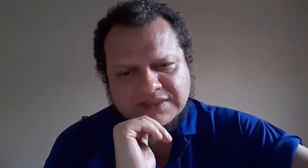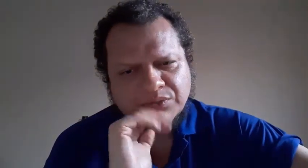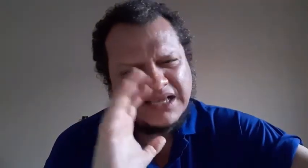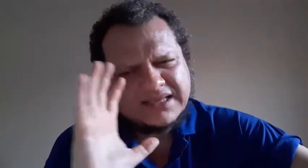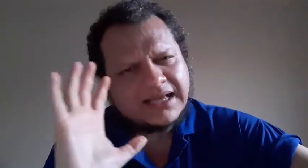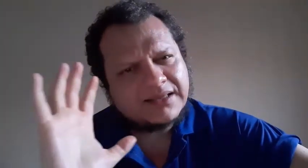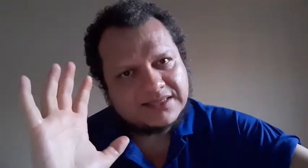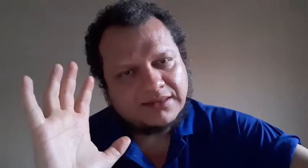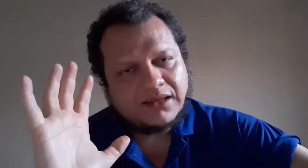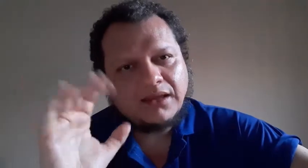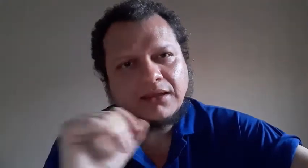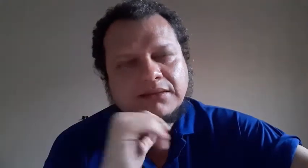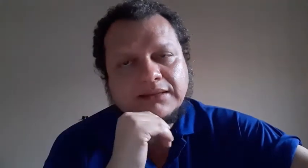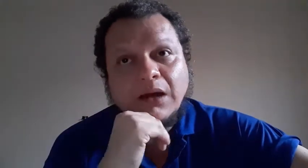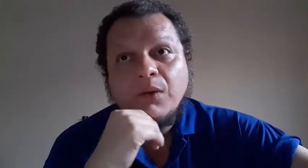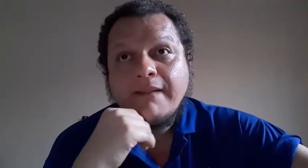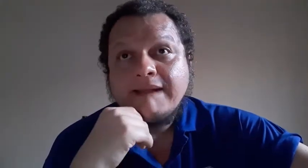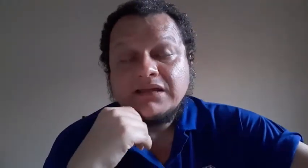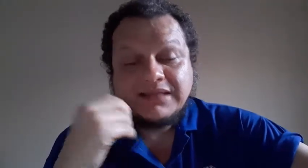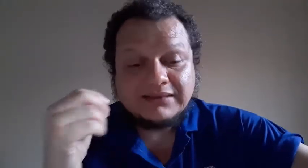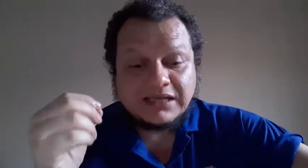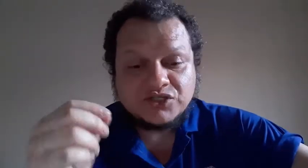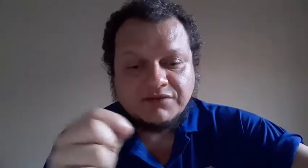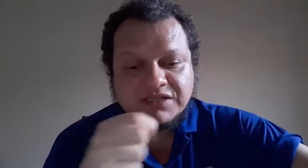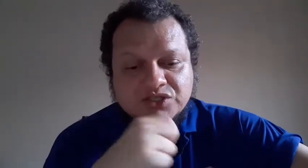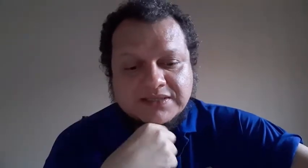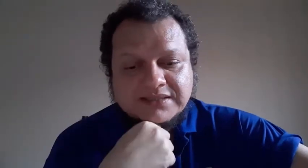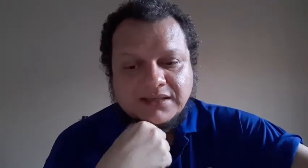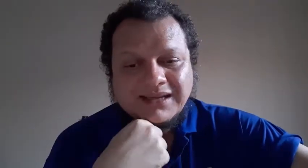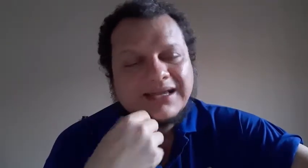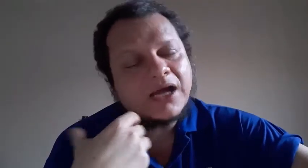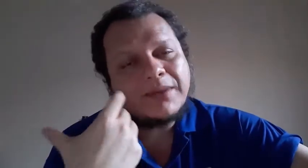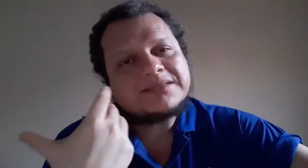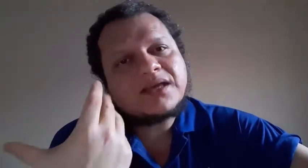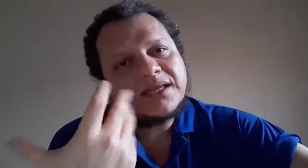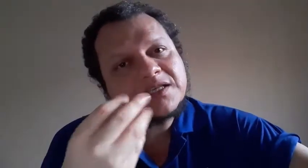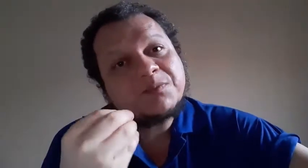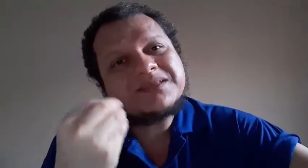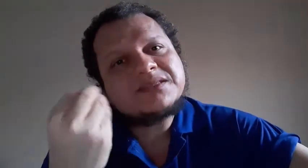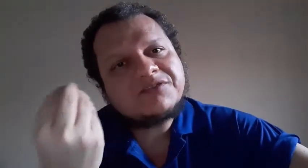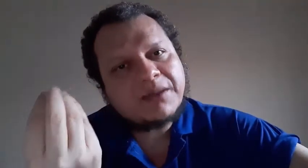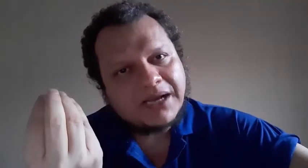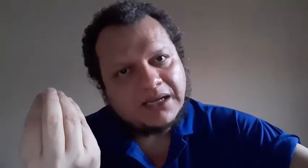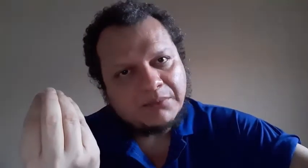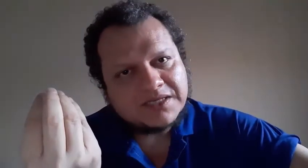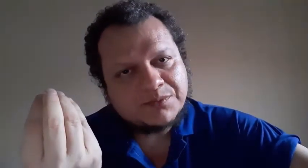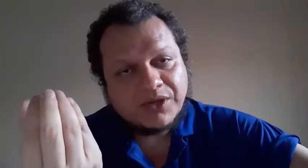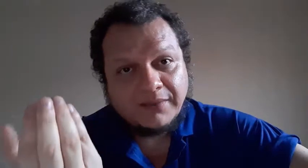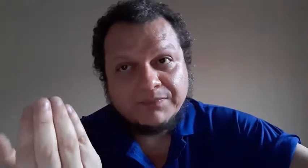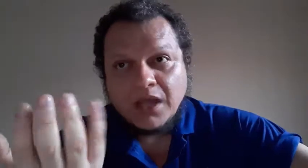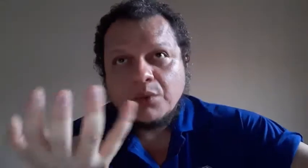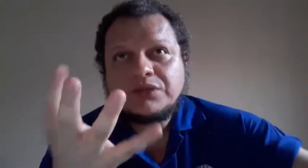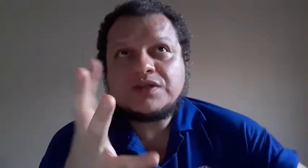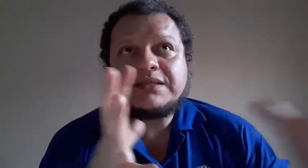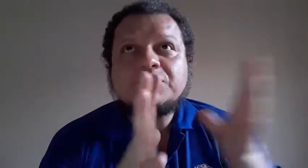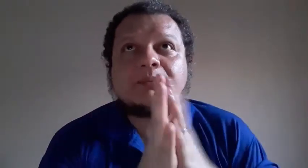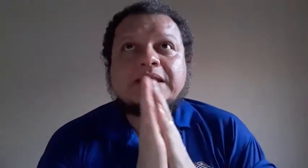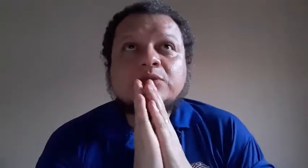são desde a década de 70 e tal, tentativas de se criar uma escrita específica para libras. Porque, quando nós estamos aprendendo